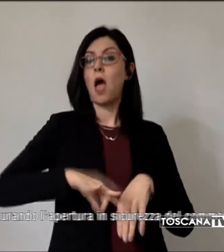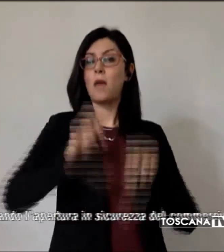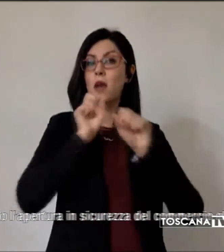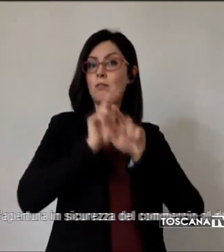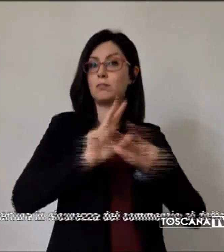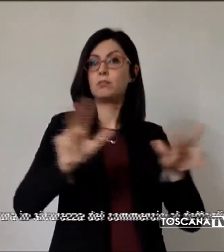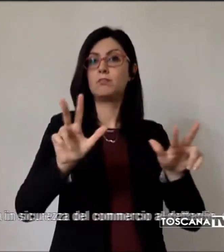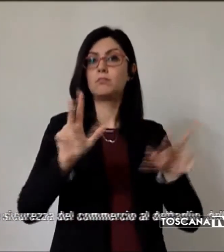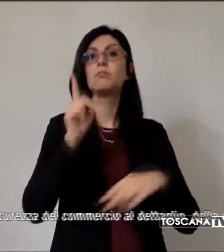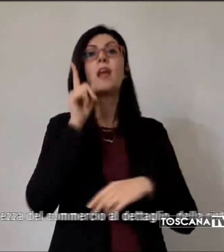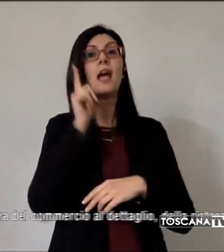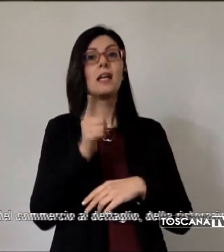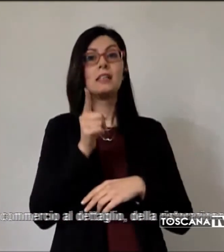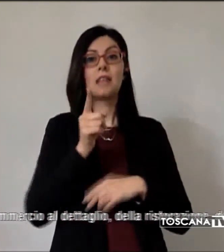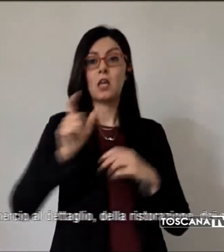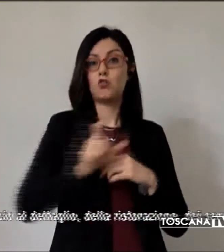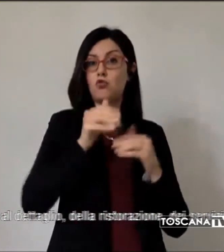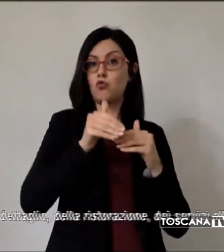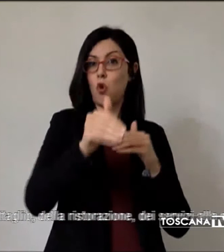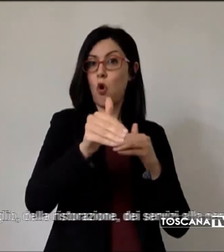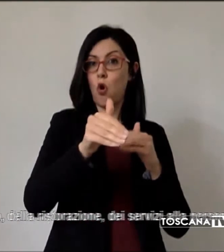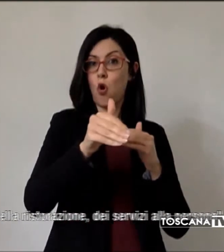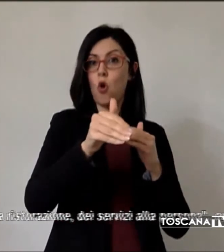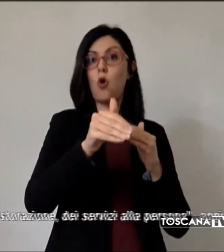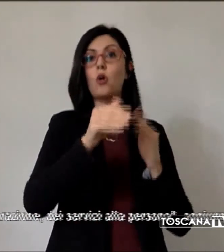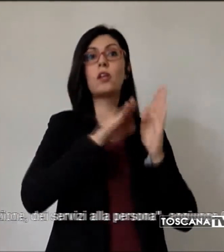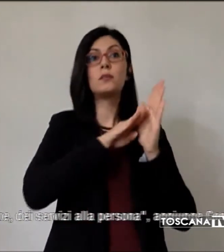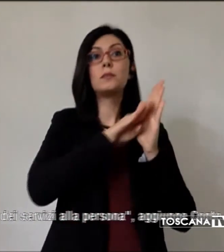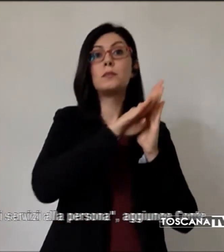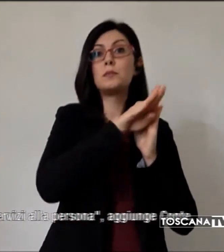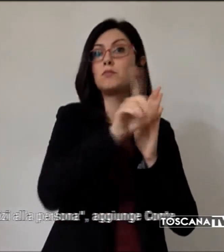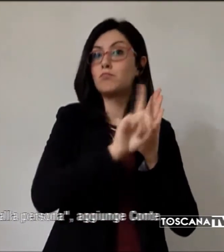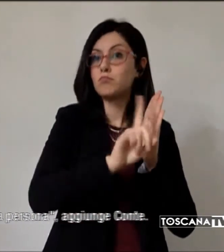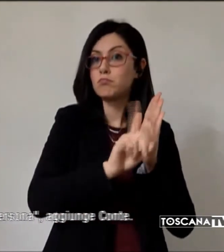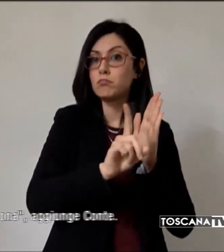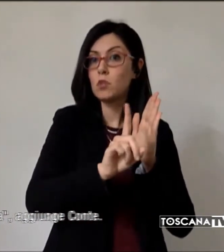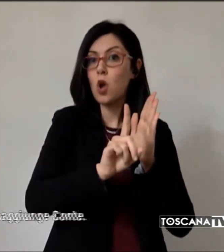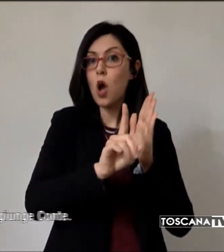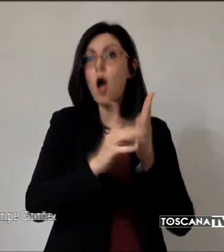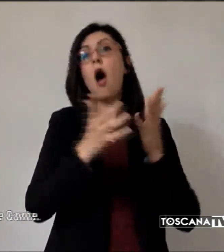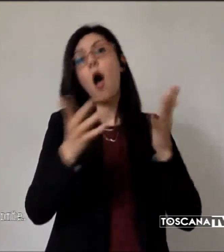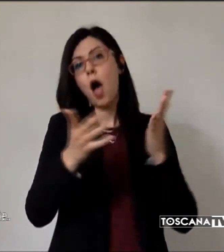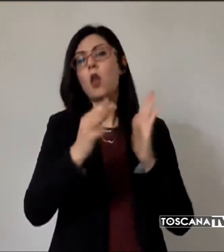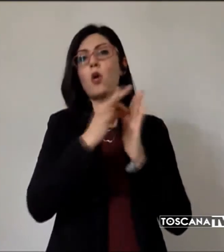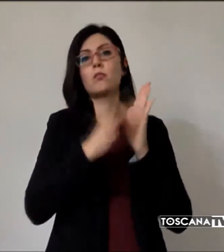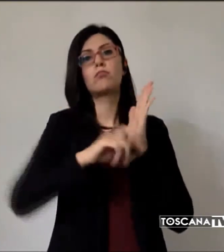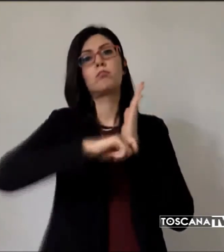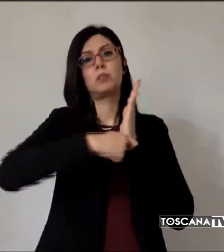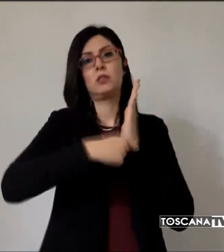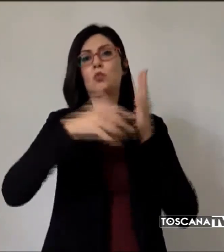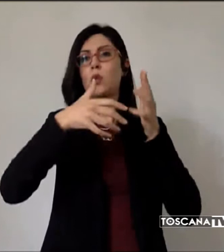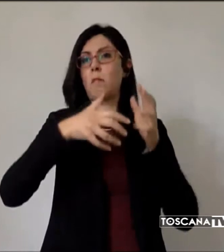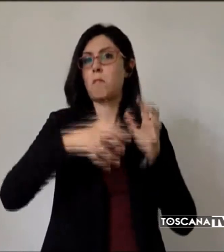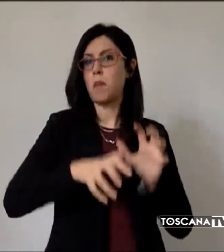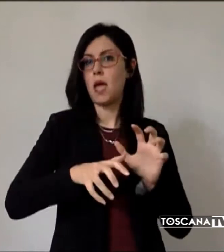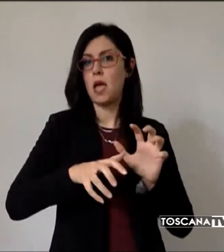curva dei contagi non dovesse crescere, allenteremo ulteriormente le misure, assicurando l'apertura